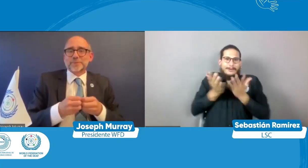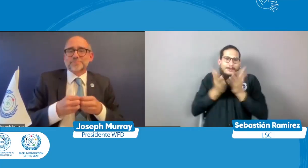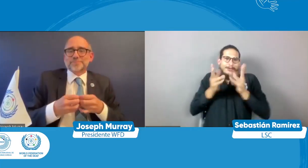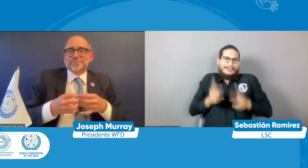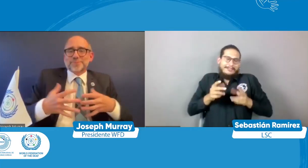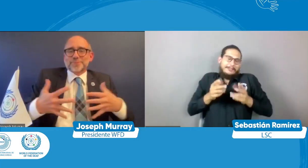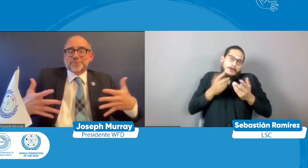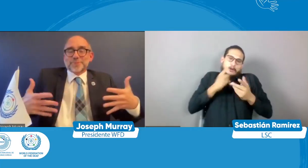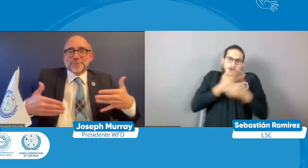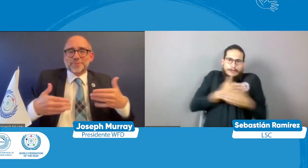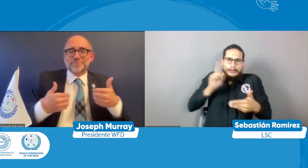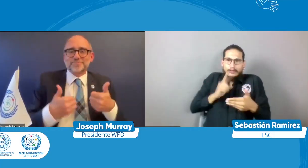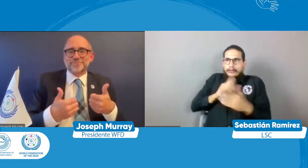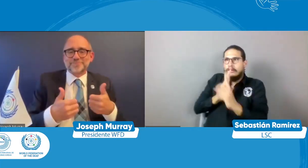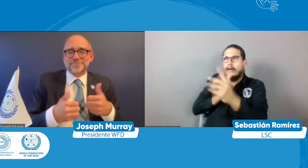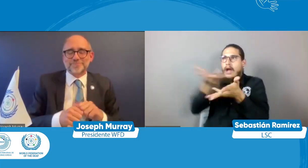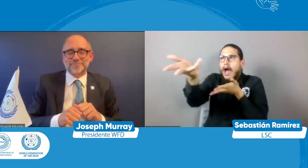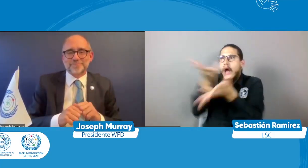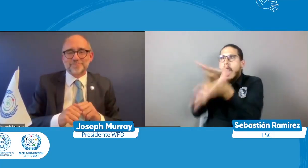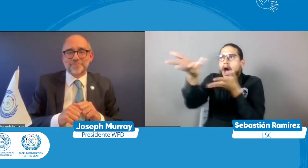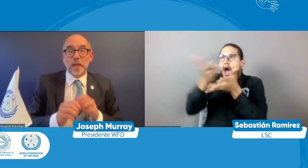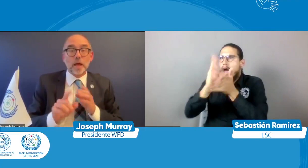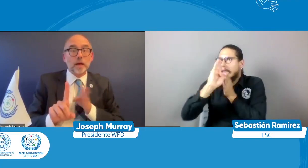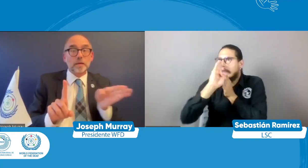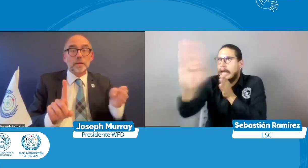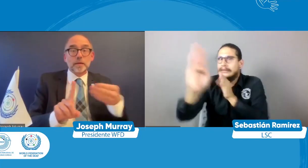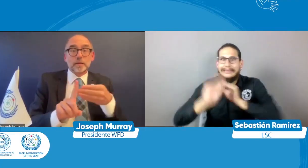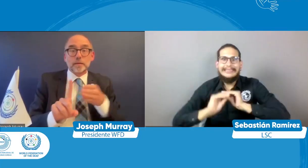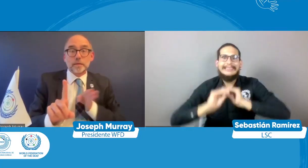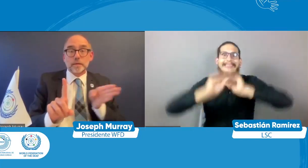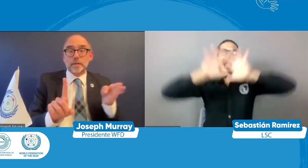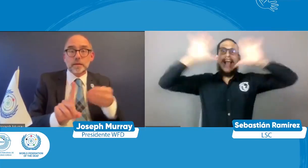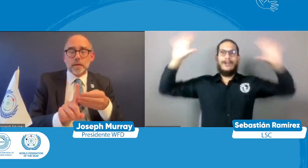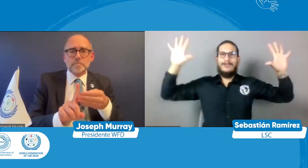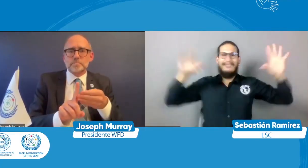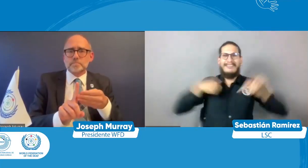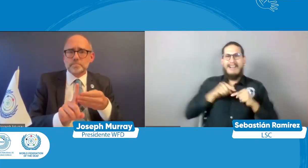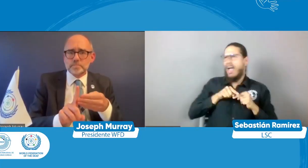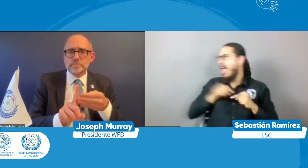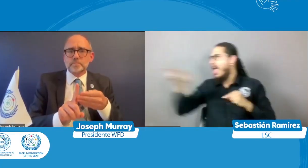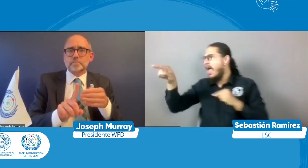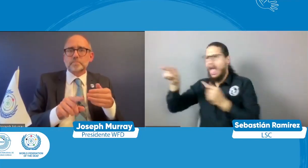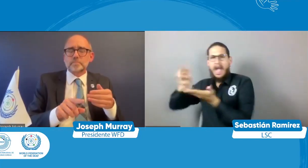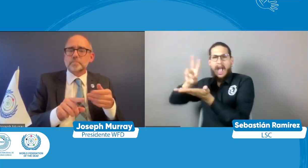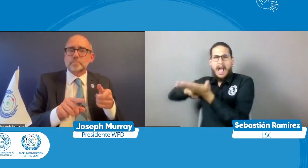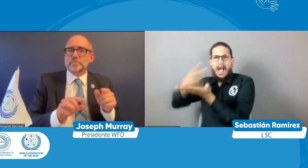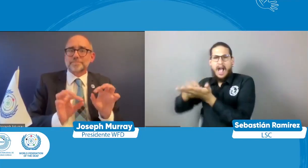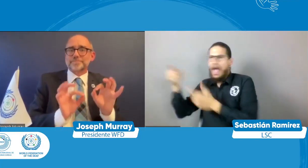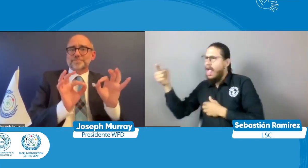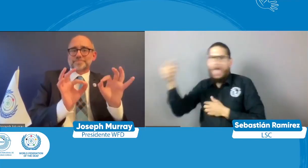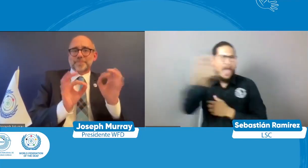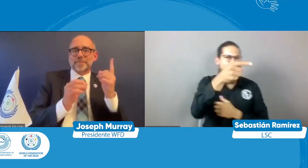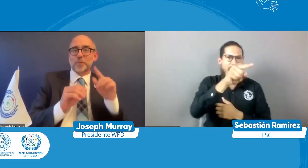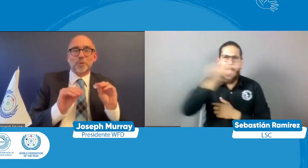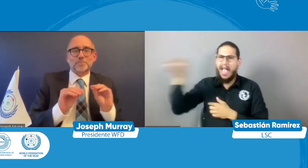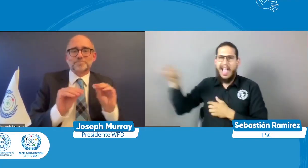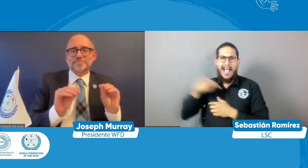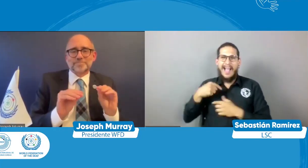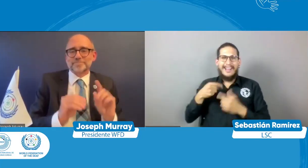una comunicación directa para los niños sordos en lengua de señas lo que va a fortalecer es cuando nosotros no lo vemos